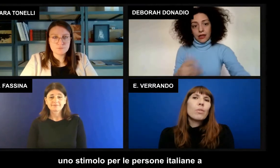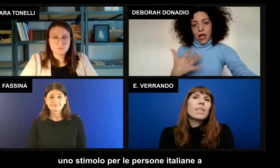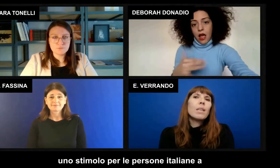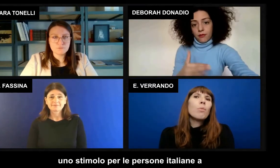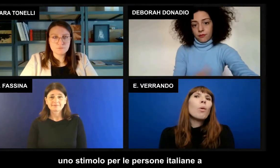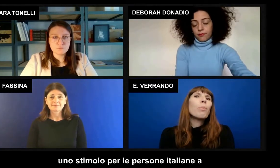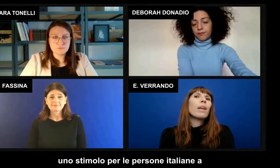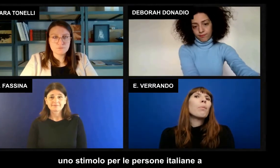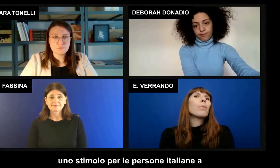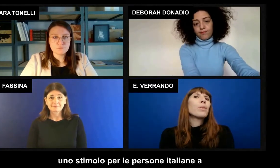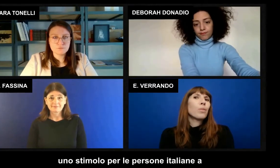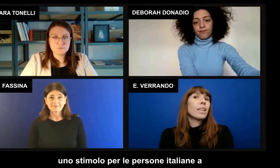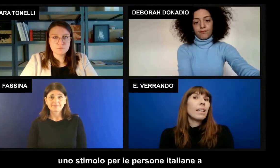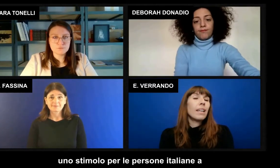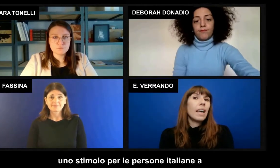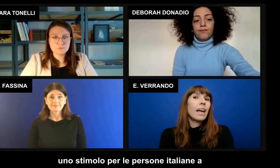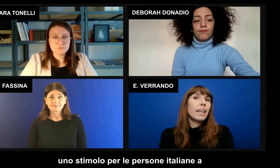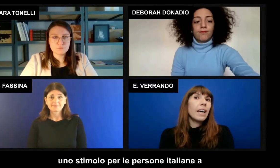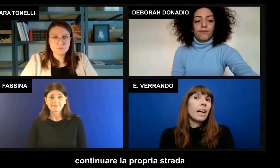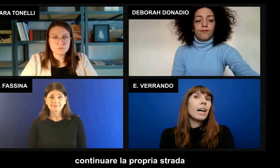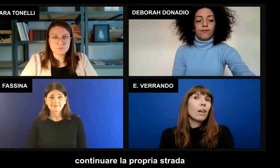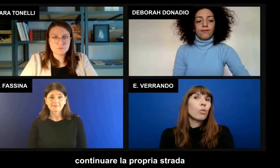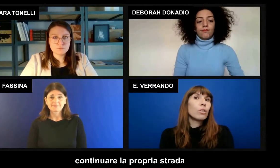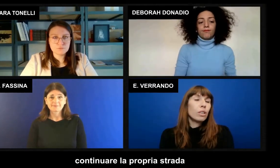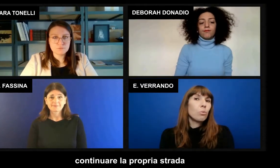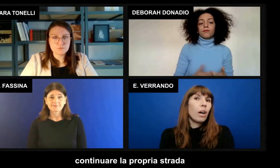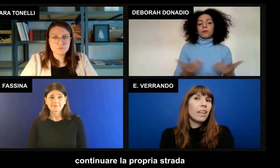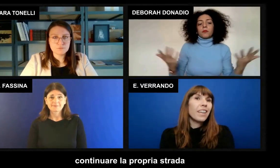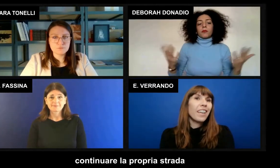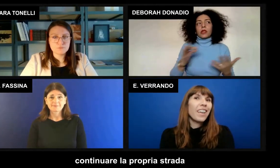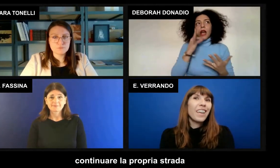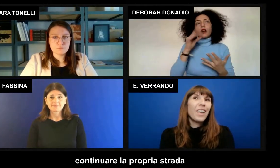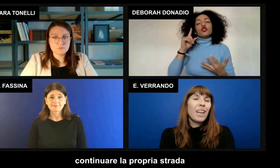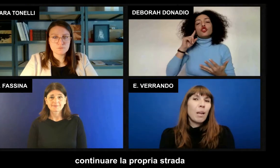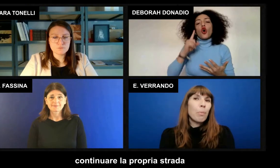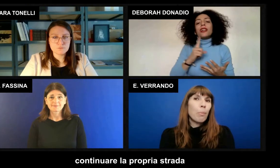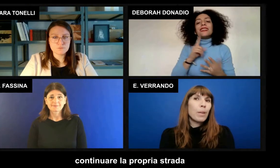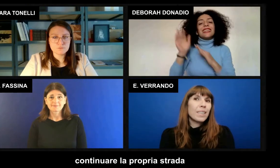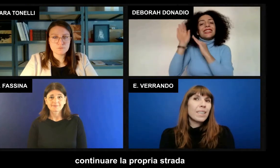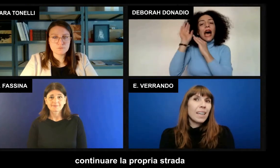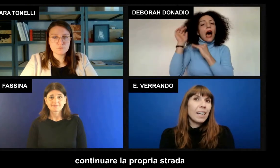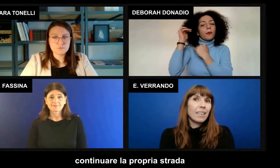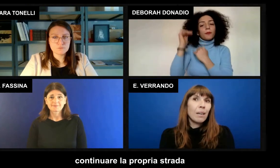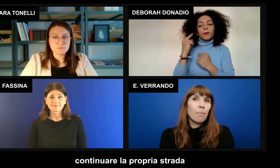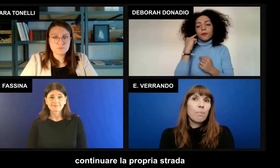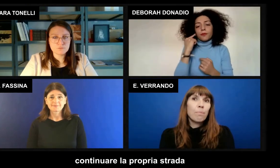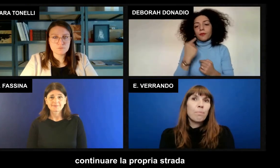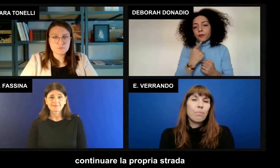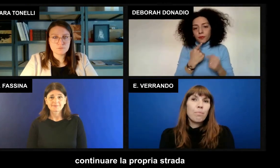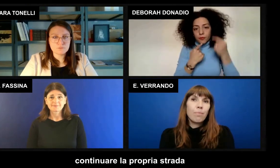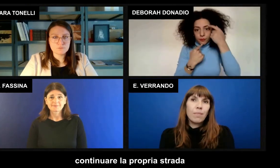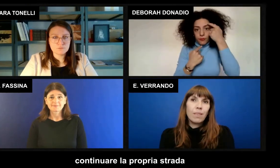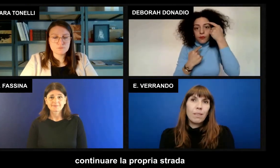È uno stimolo per le persone italiane a continuare la propria strada.